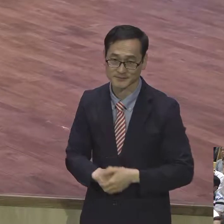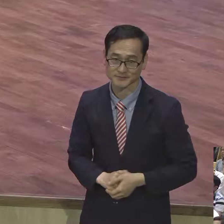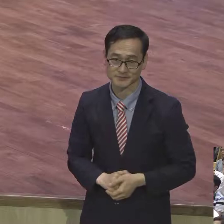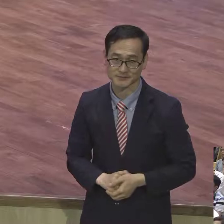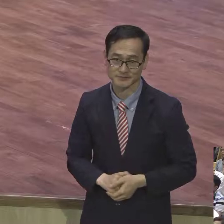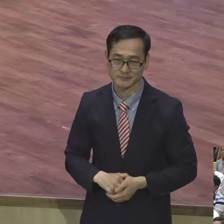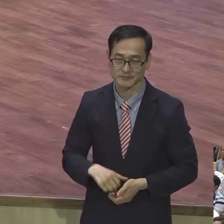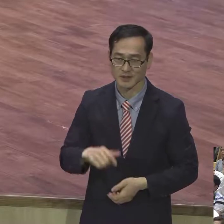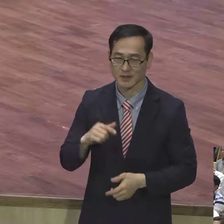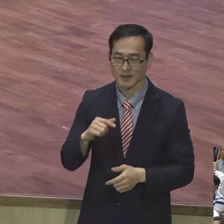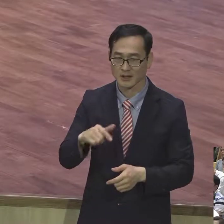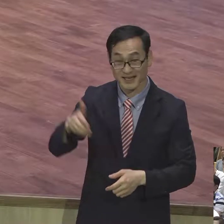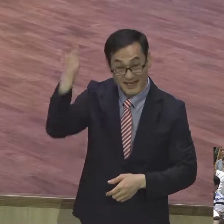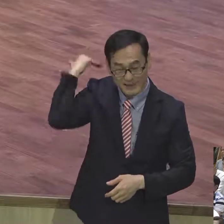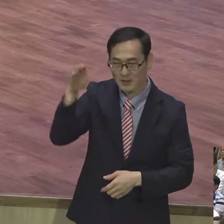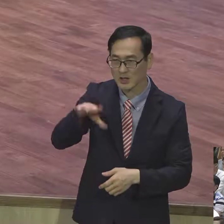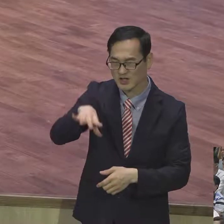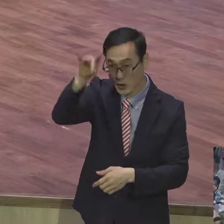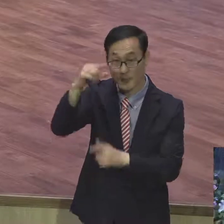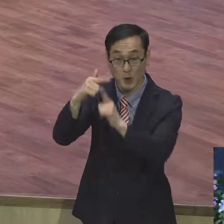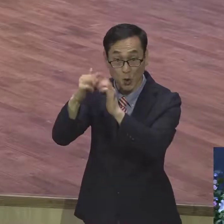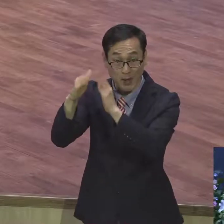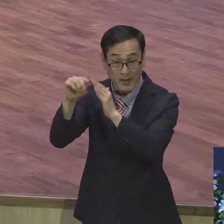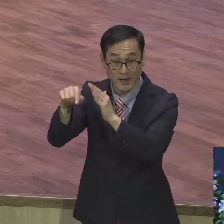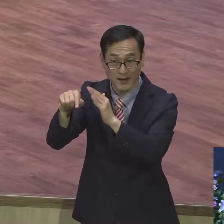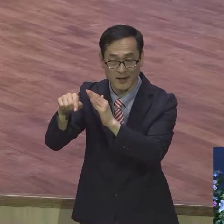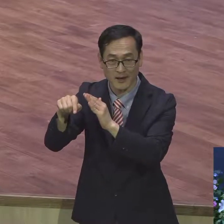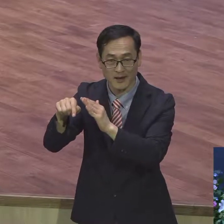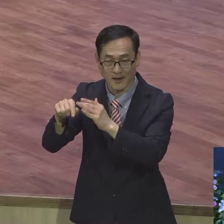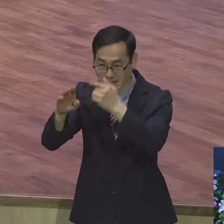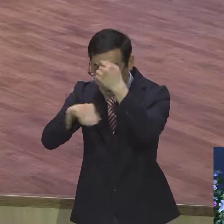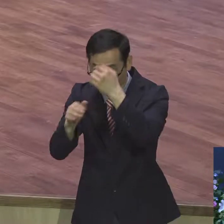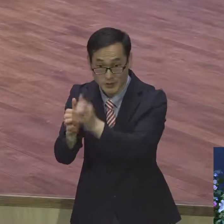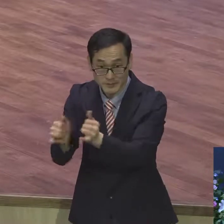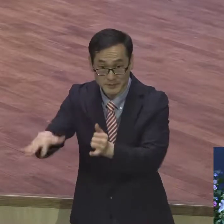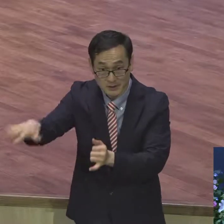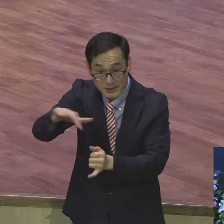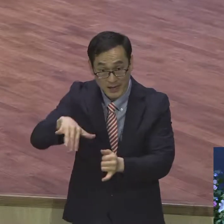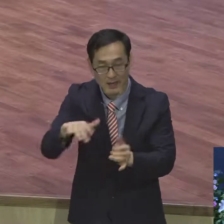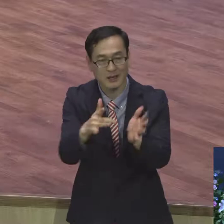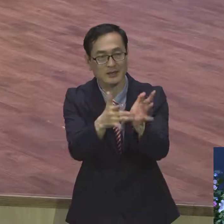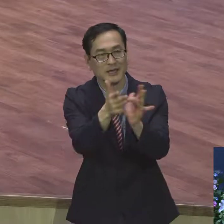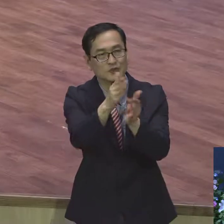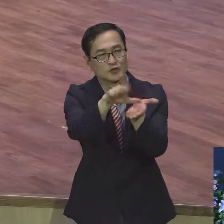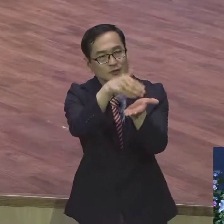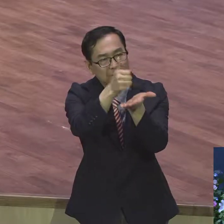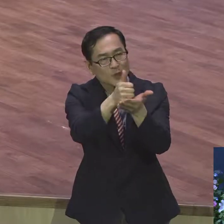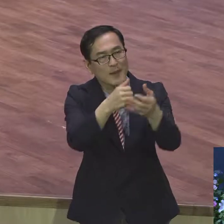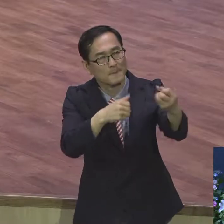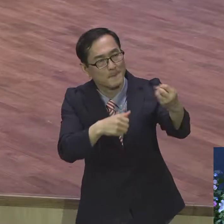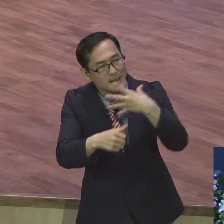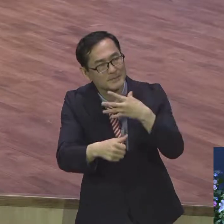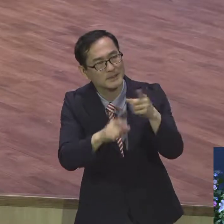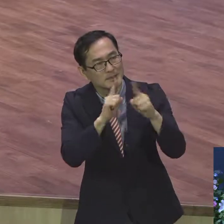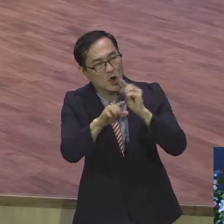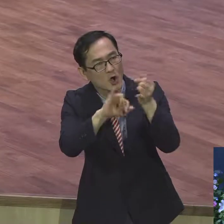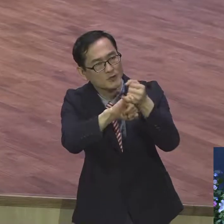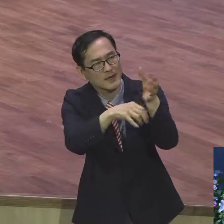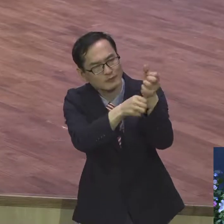성도들 어떻게 살았어요? 예수 그리스도께서 말씀하신 언양을 붙잡고 언양 말씀